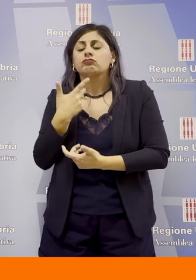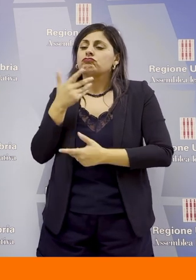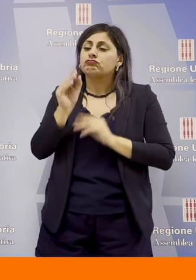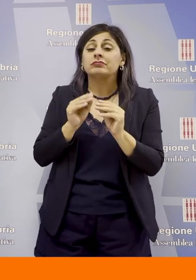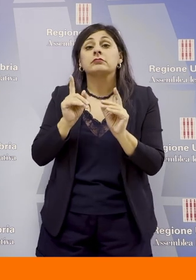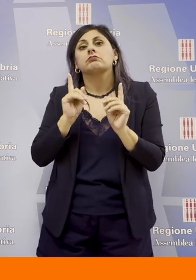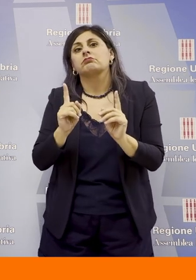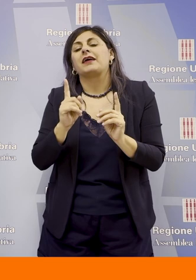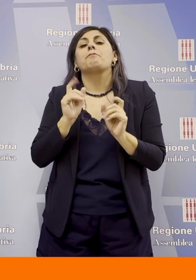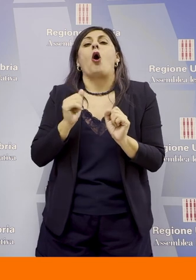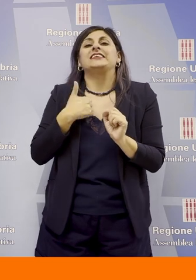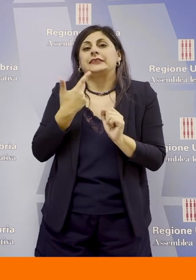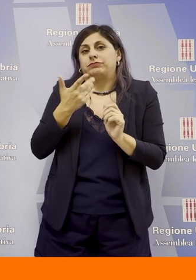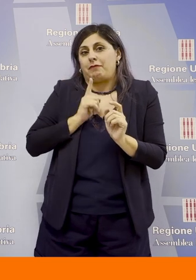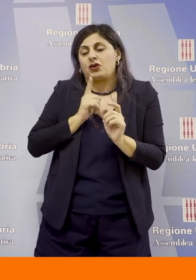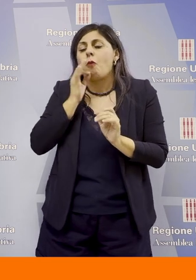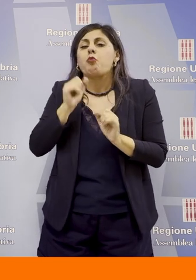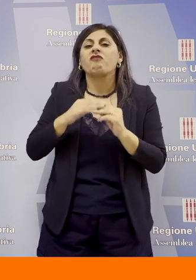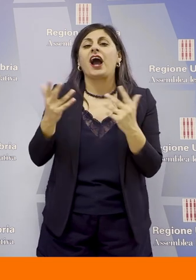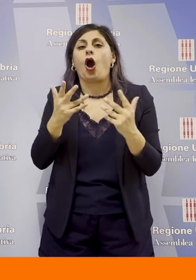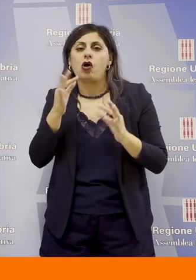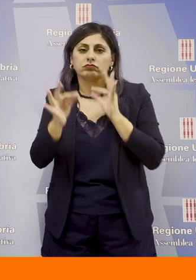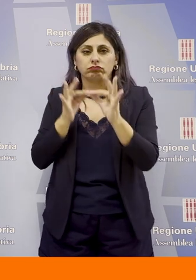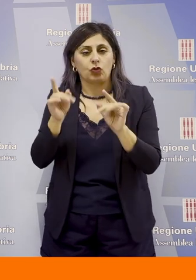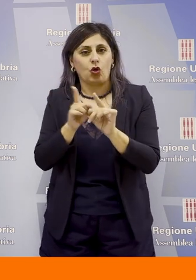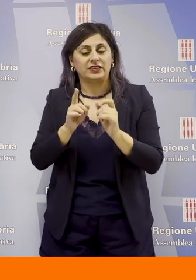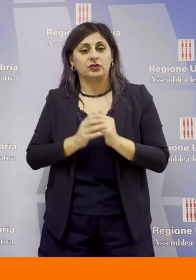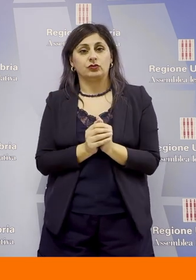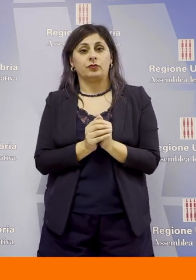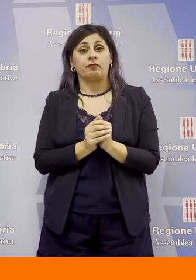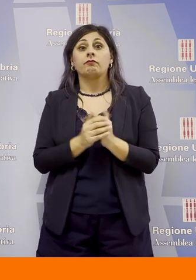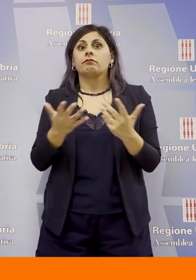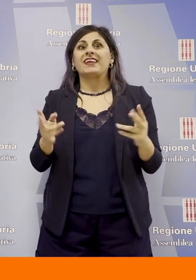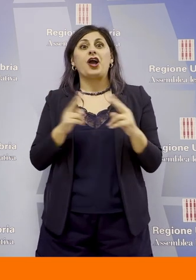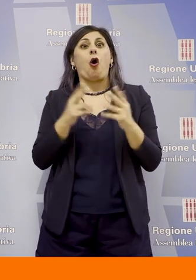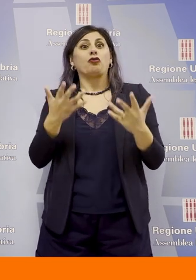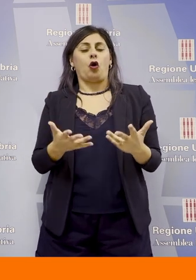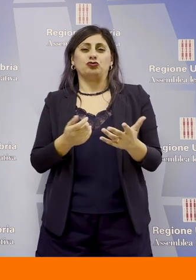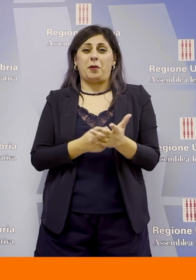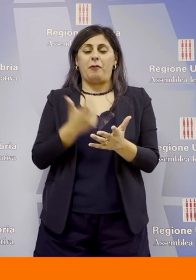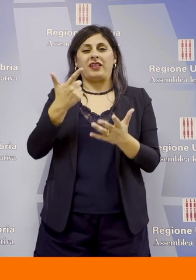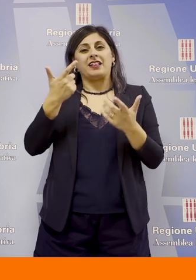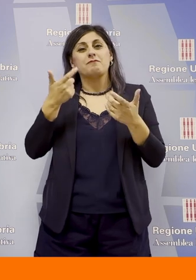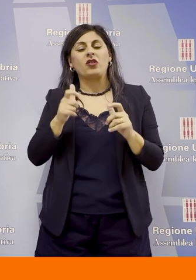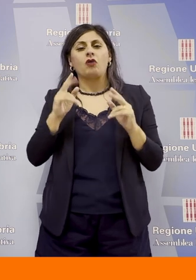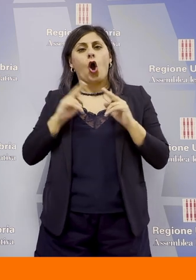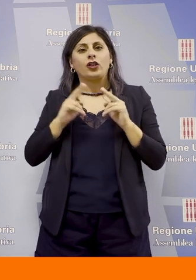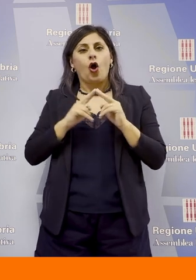limiti del possibile, cosa si può fare. È un incontro importantissimo oggi. Si chiude un ciclo di incontri per